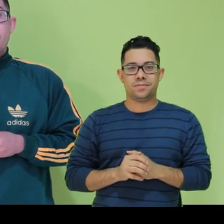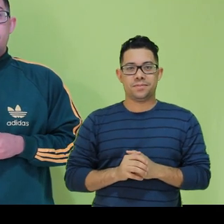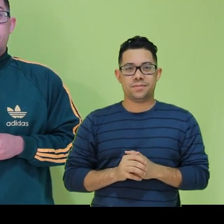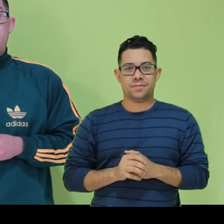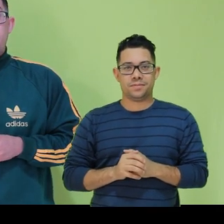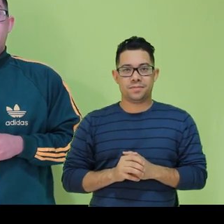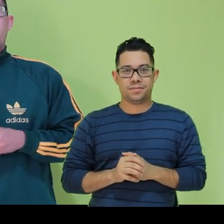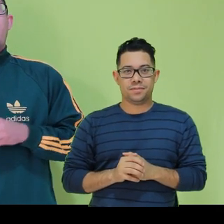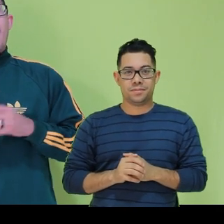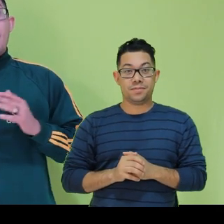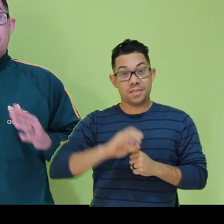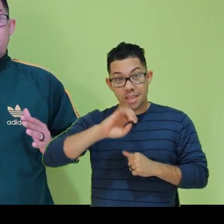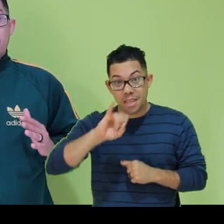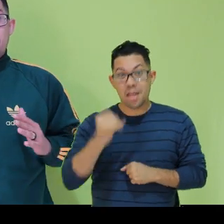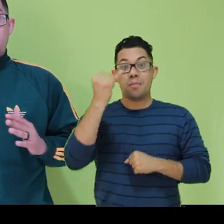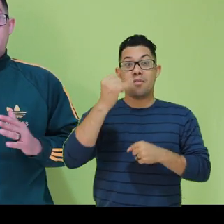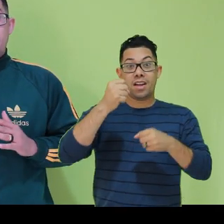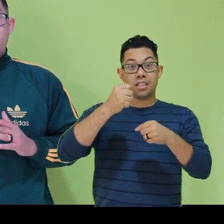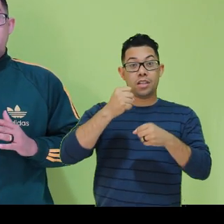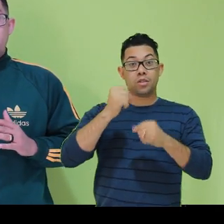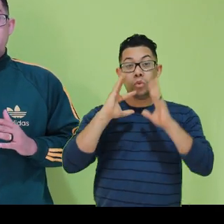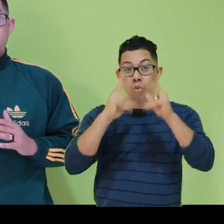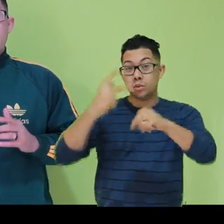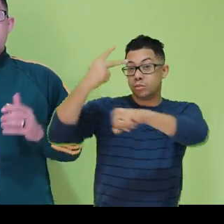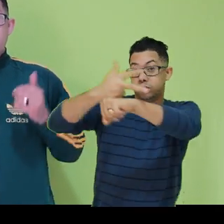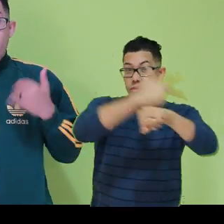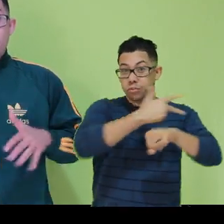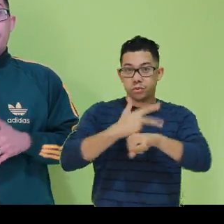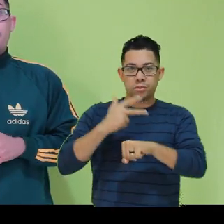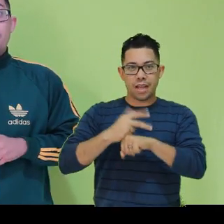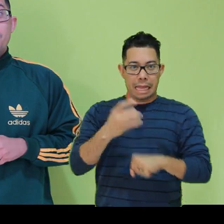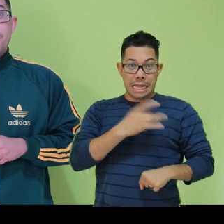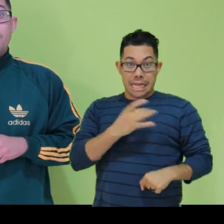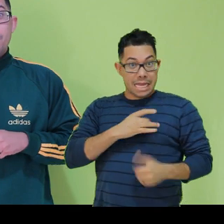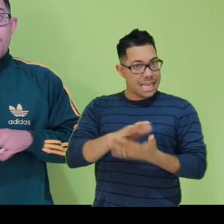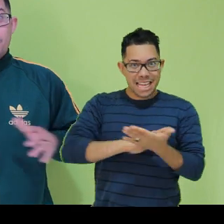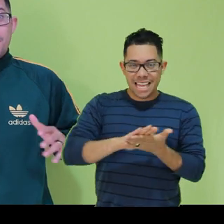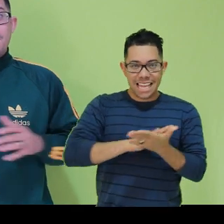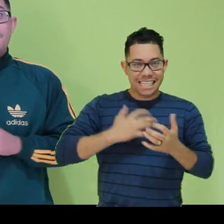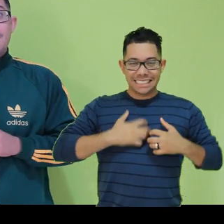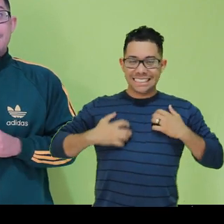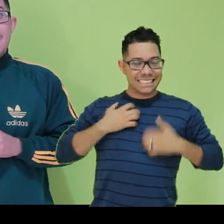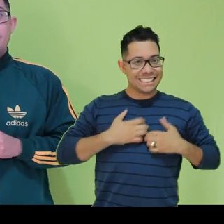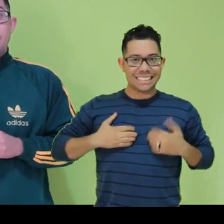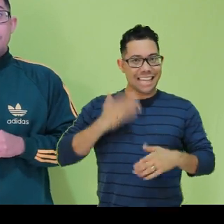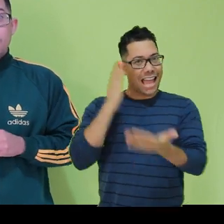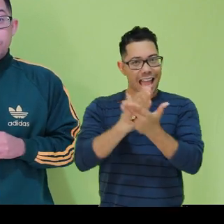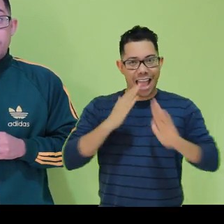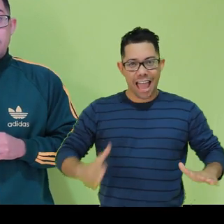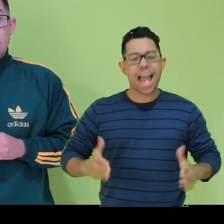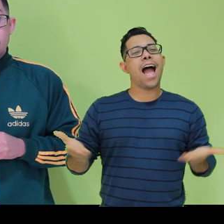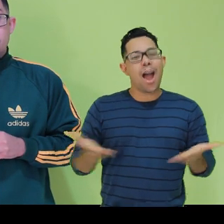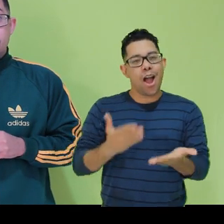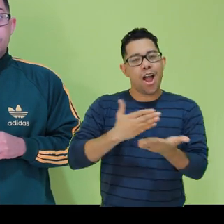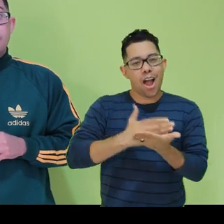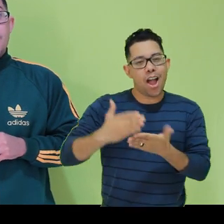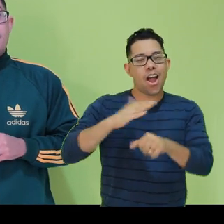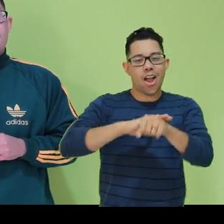para você. Aproveite os conteúdos. Bora perder o medo. Bora perder a ansiedade. Vamos conversar com os surdos através